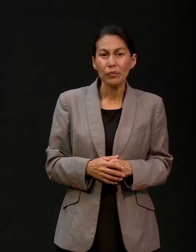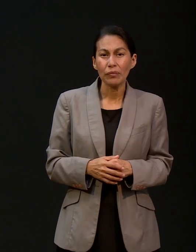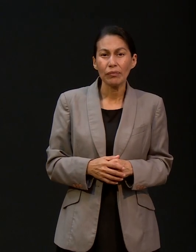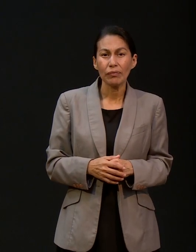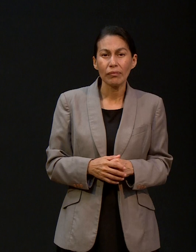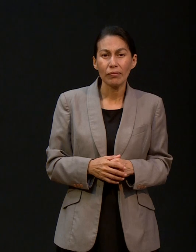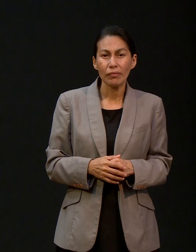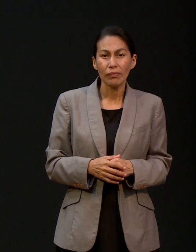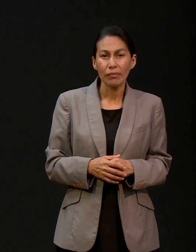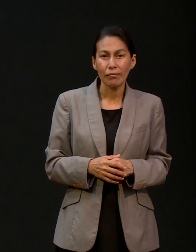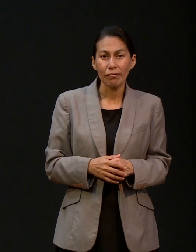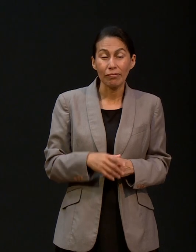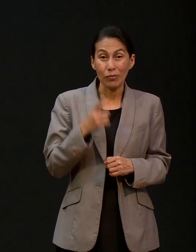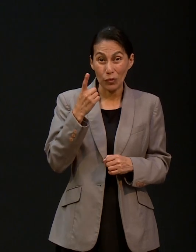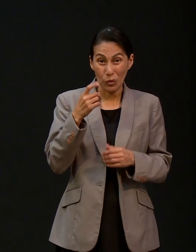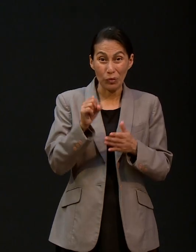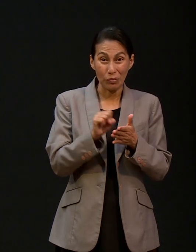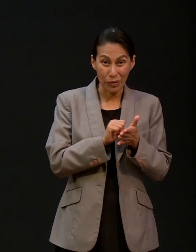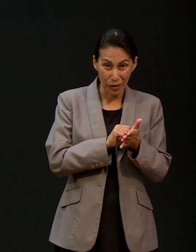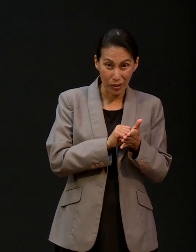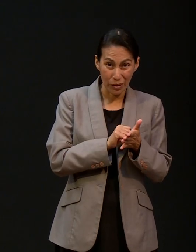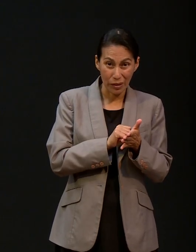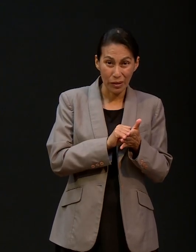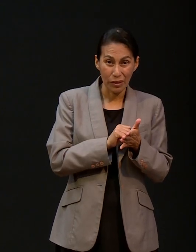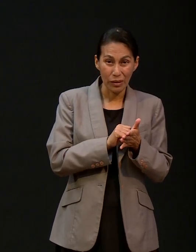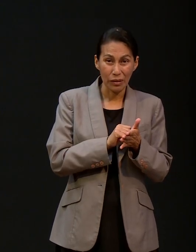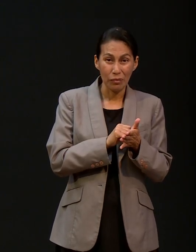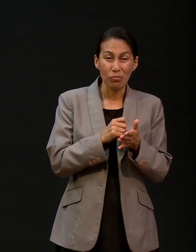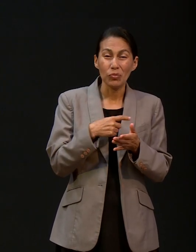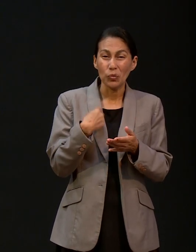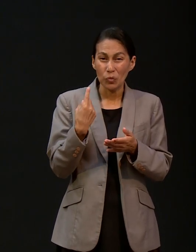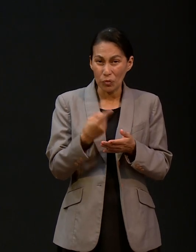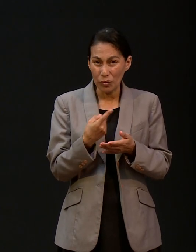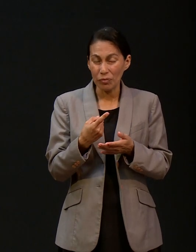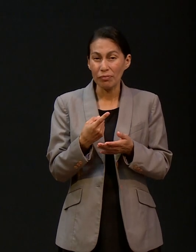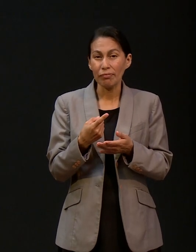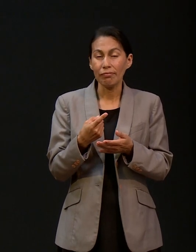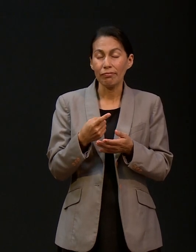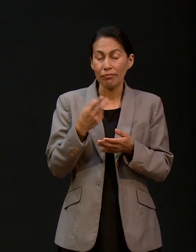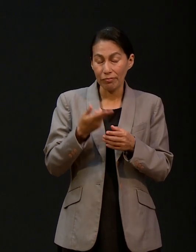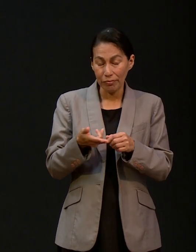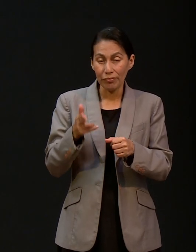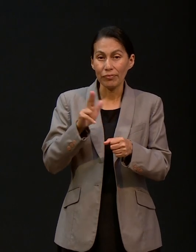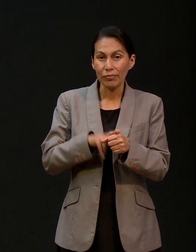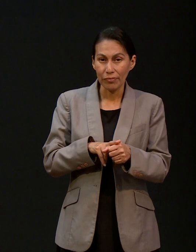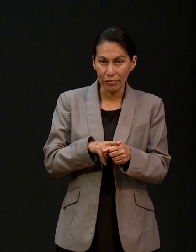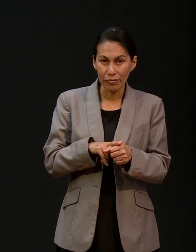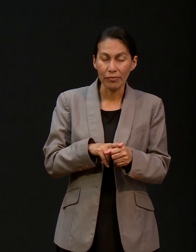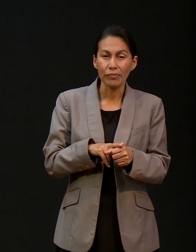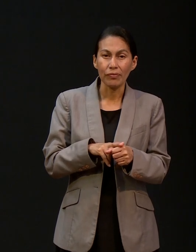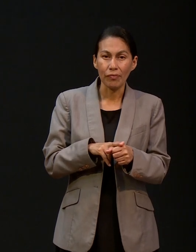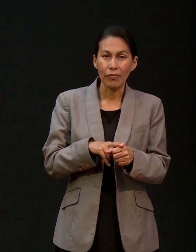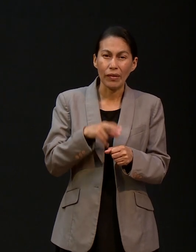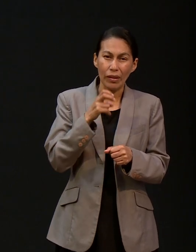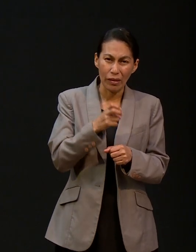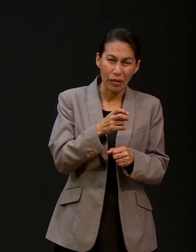delicados, fue casi un mes que estuvimos después internados y es ahí en